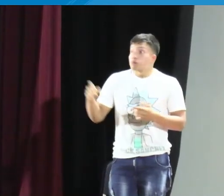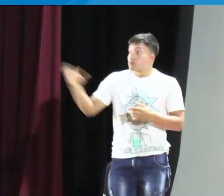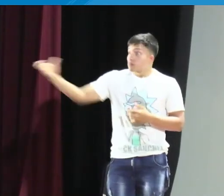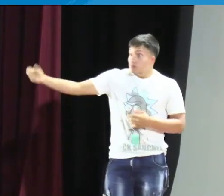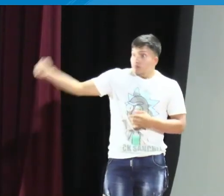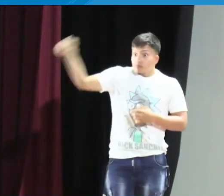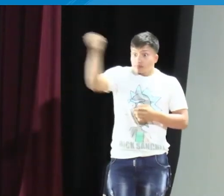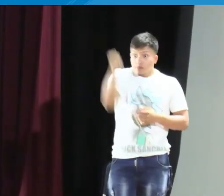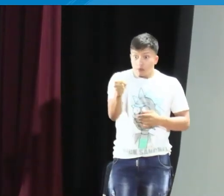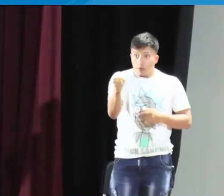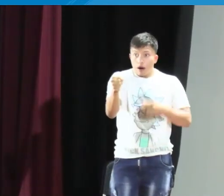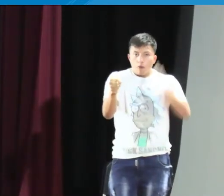no hay?